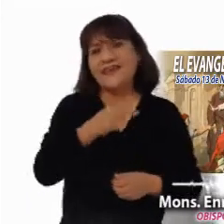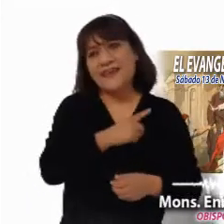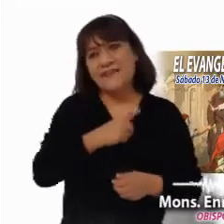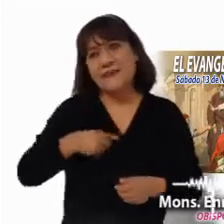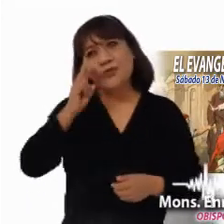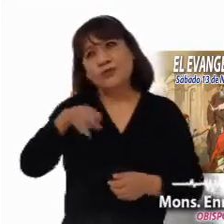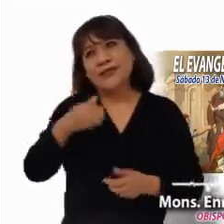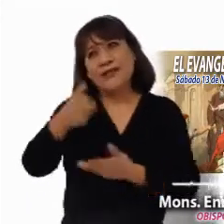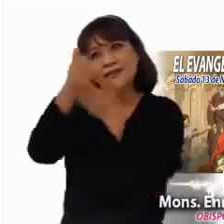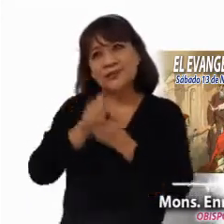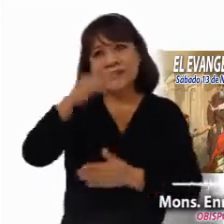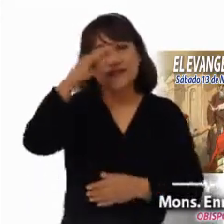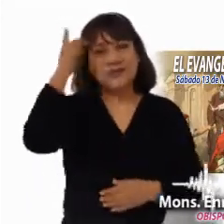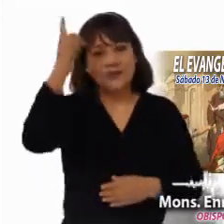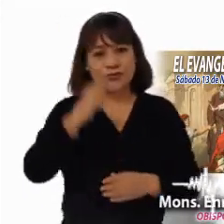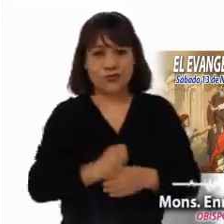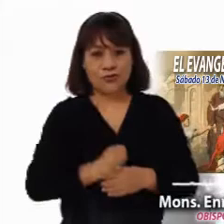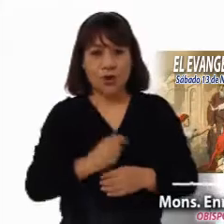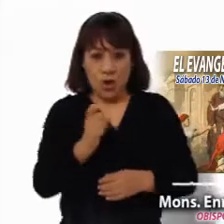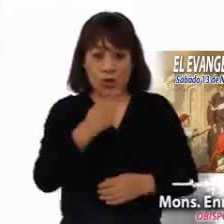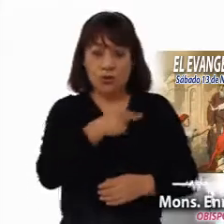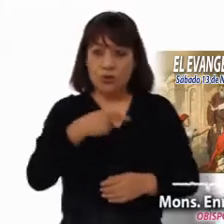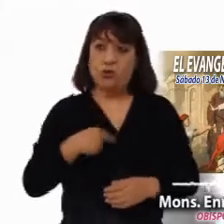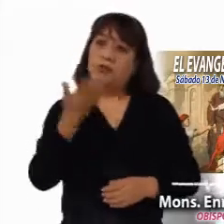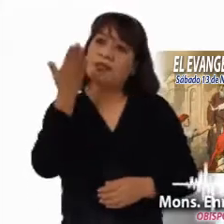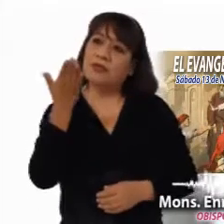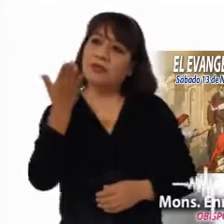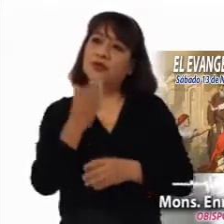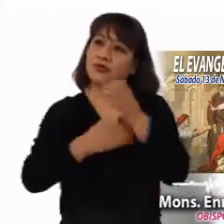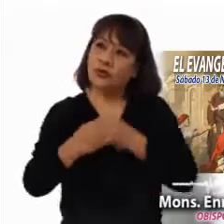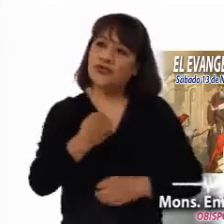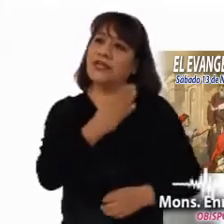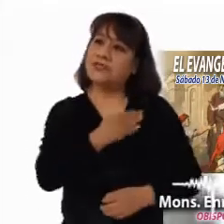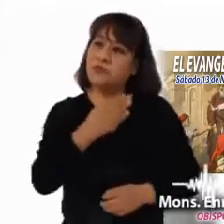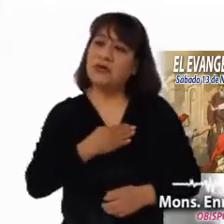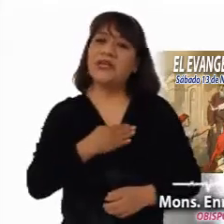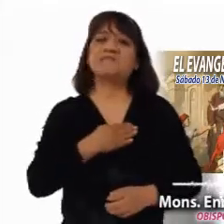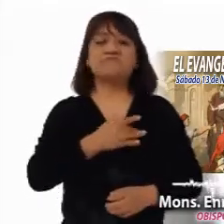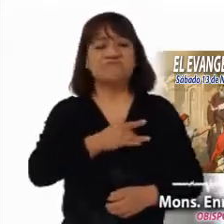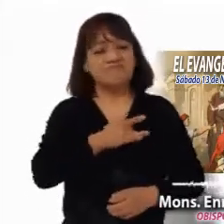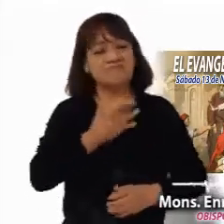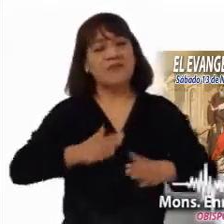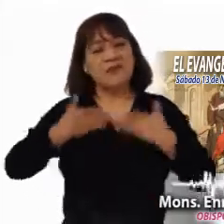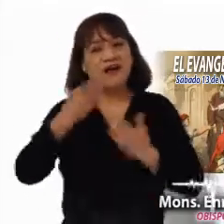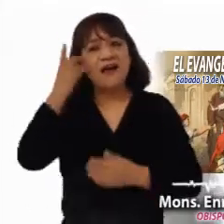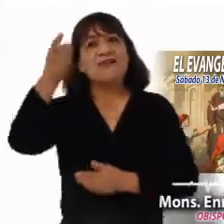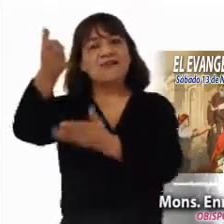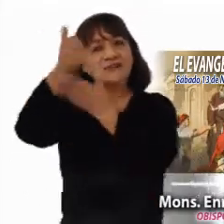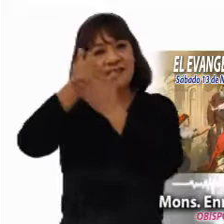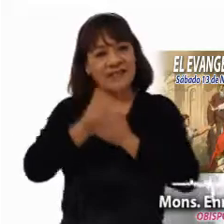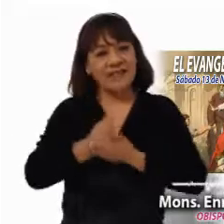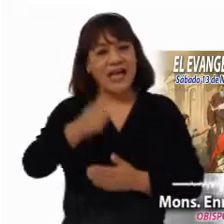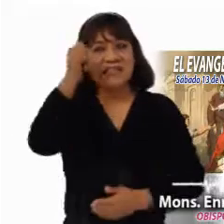Cuando pedimos lo que en verdad es justo, tengamos la confianza de que lo lograremos y recibiremos